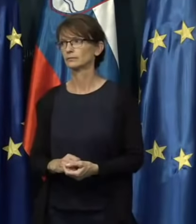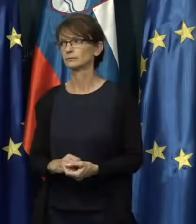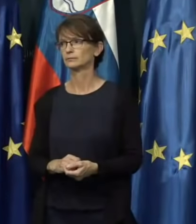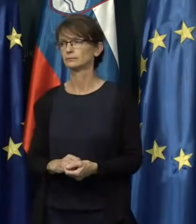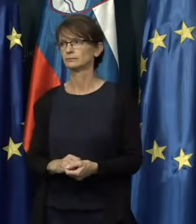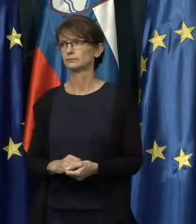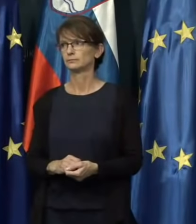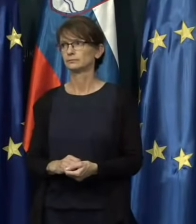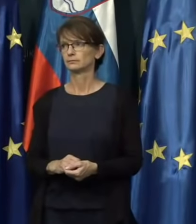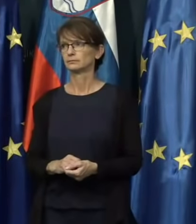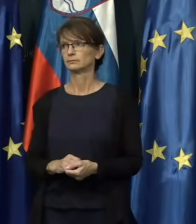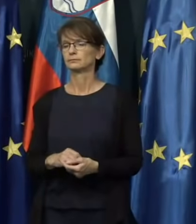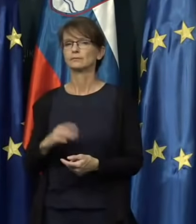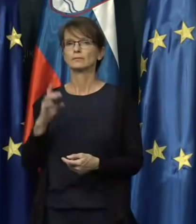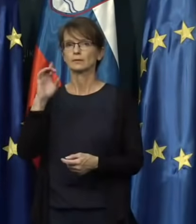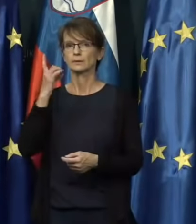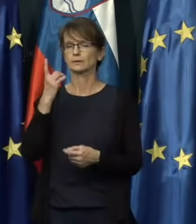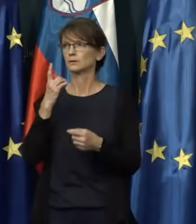Zamej.